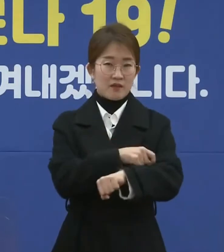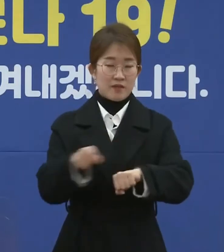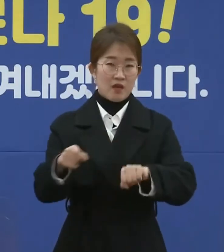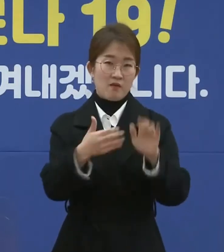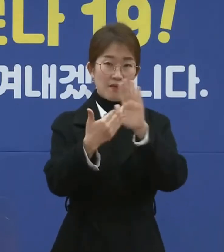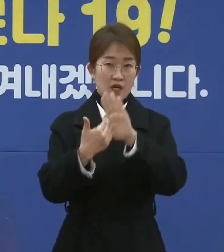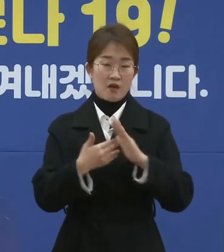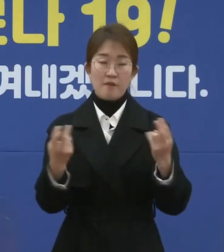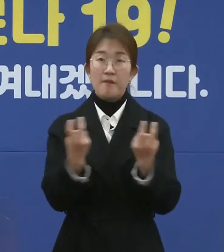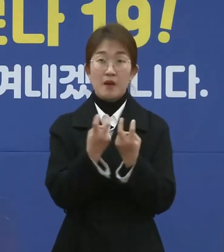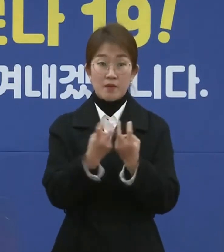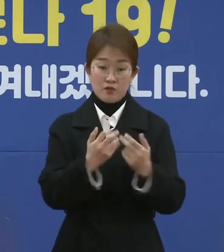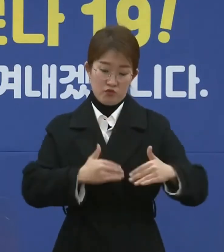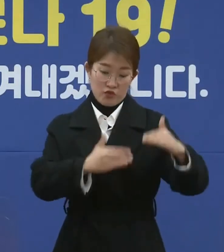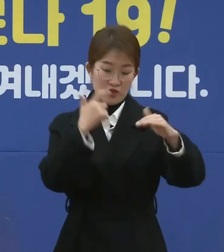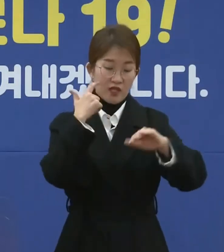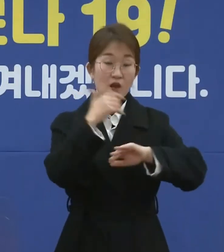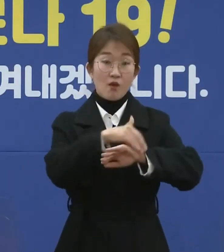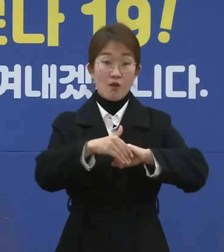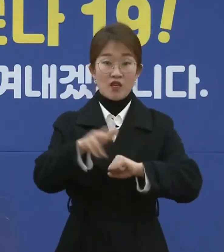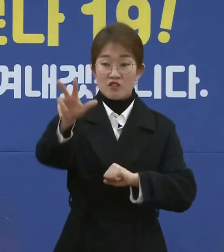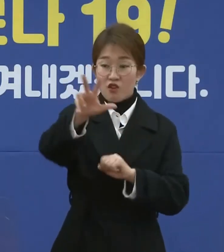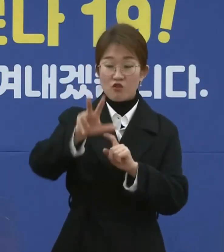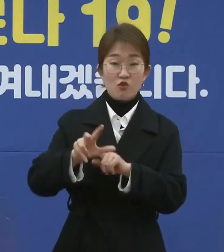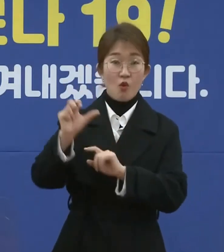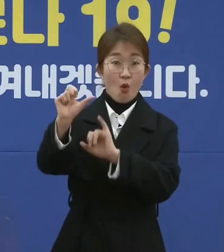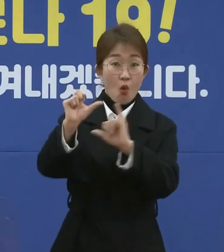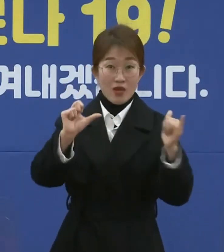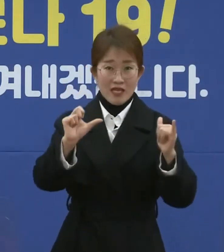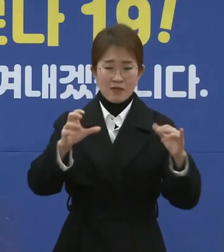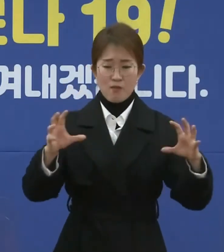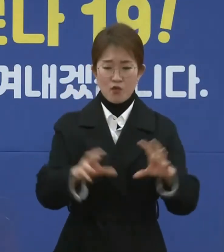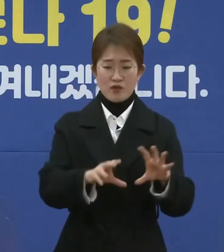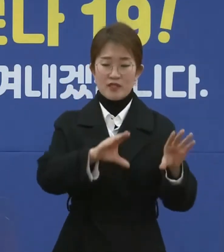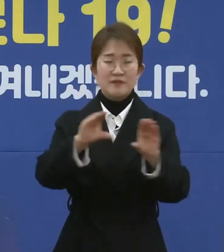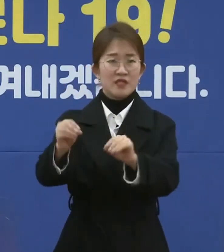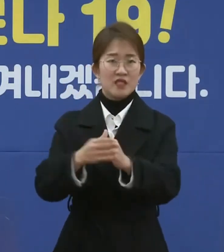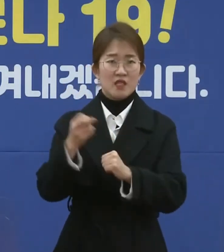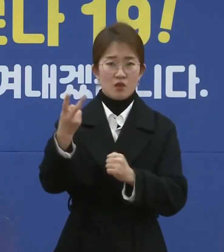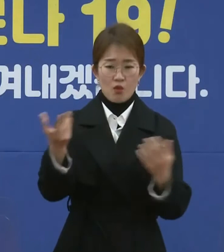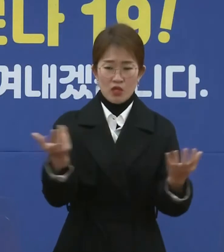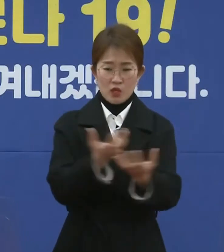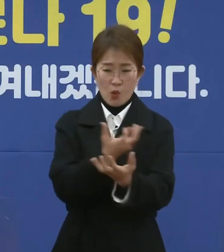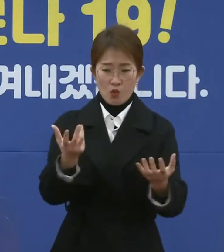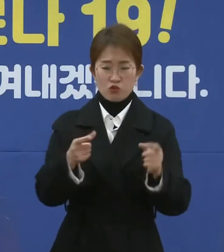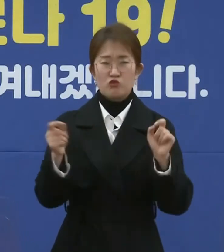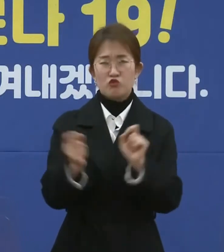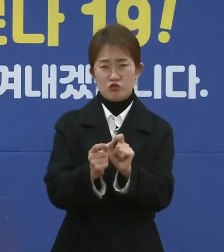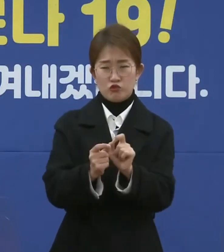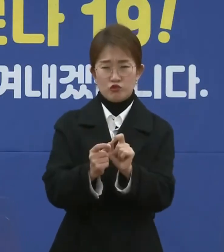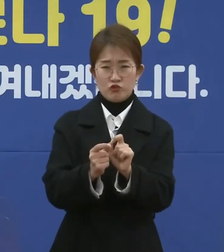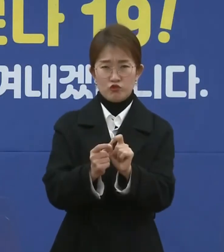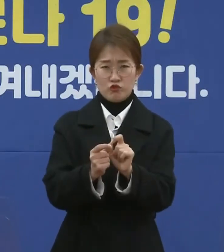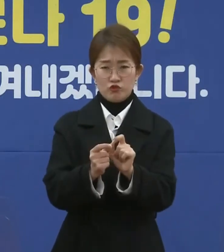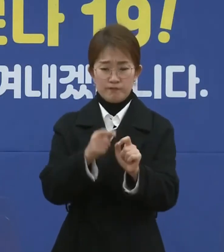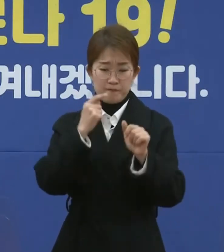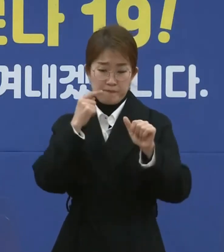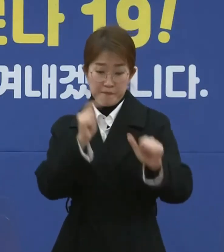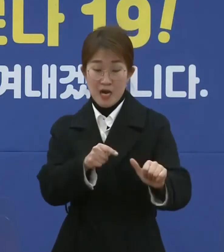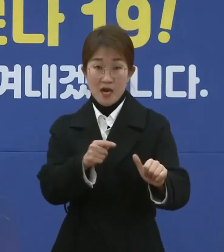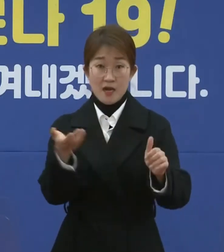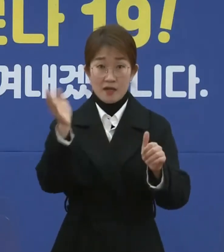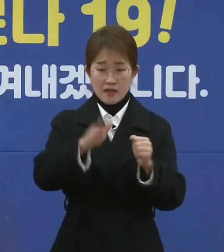대책을 추진할 계획입니다. 정부의 5인 이상 사청 모임 금지, 또 이동 최소화 지침에도 불구하고 올해